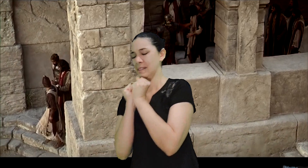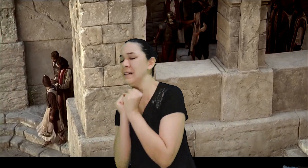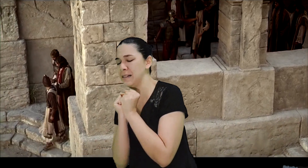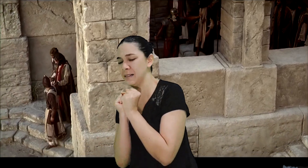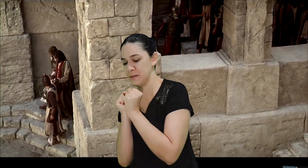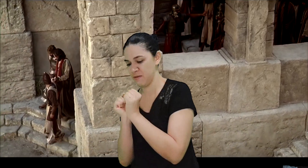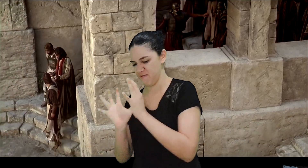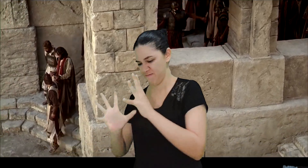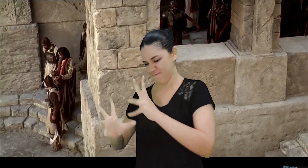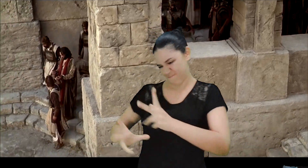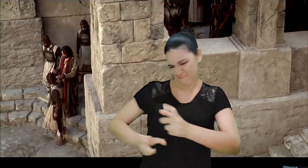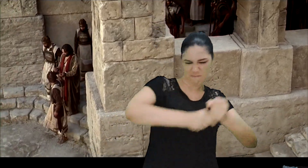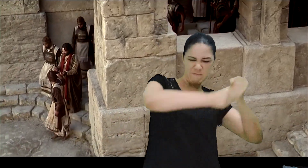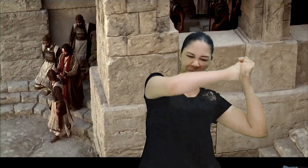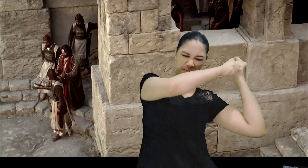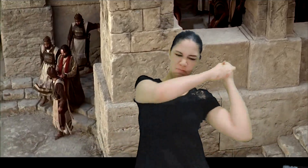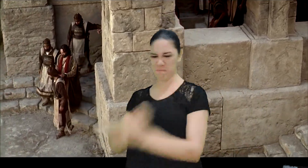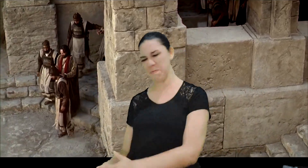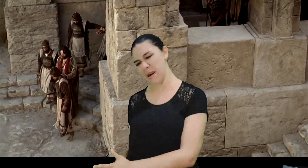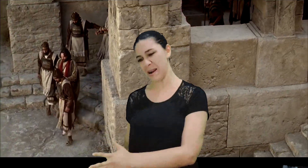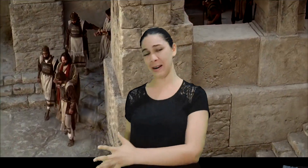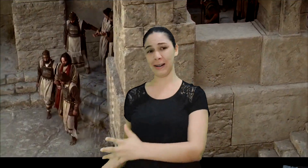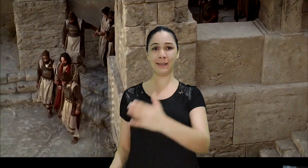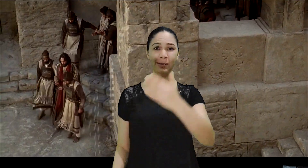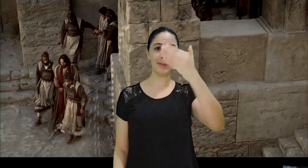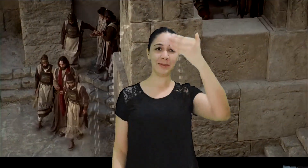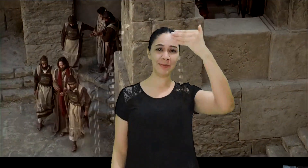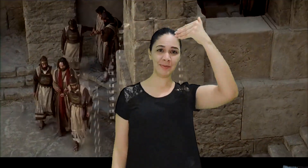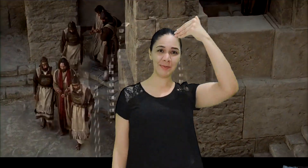Sem culpa lançados